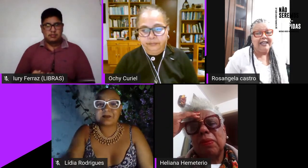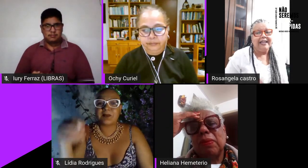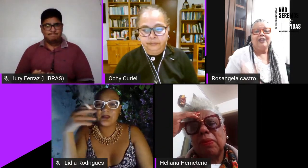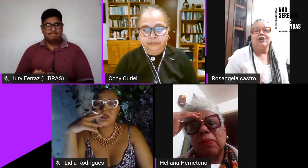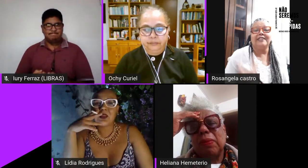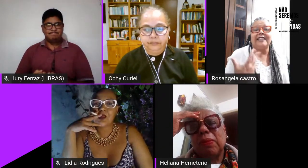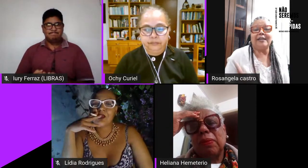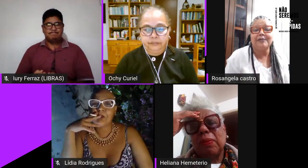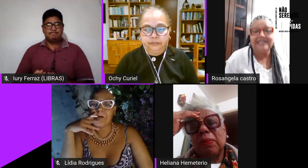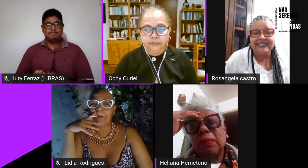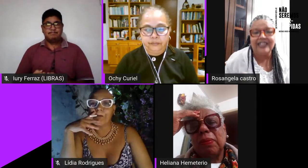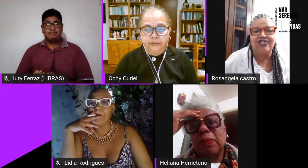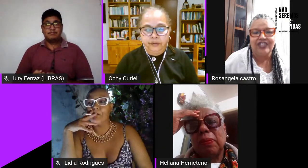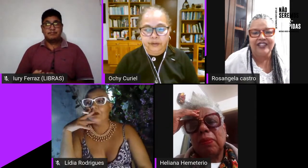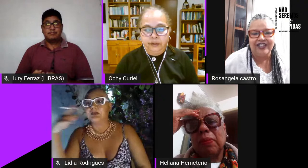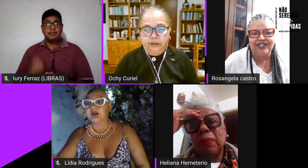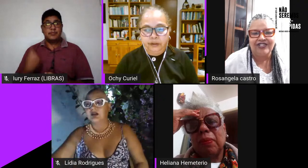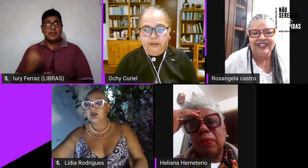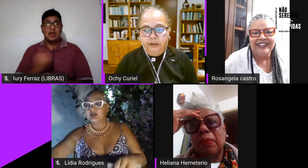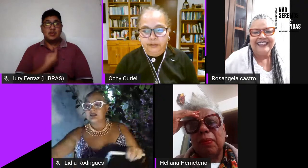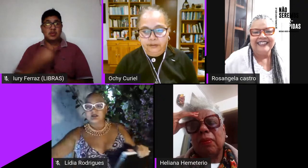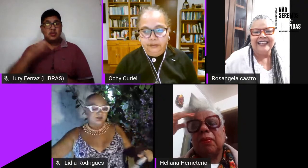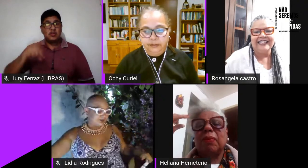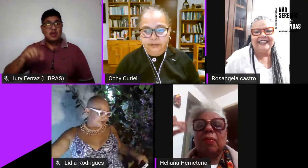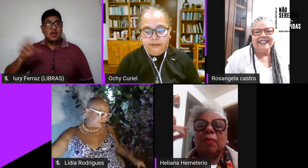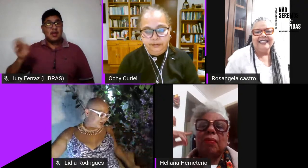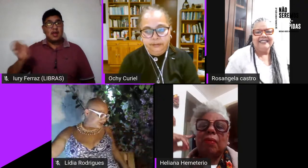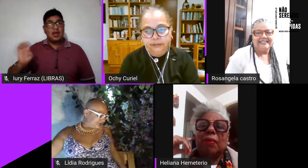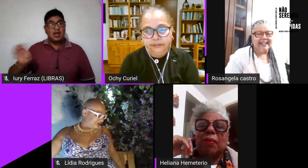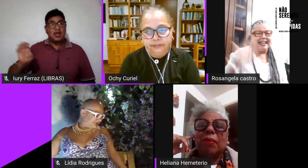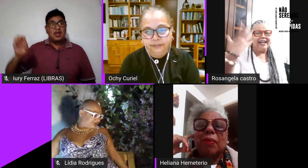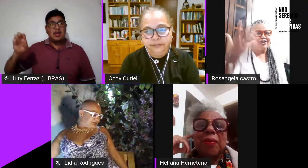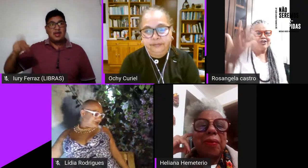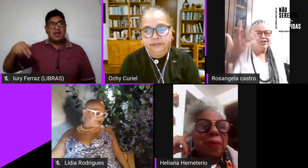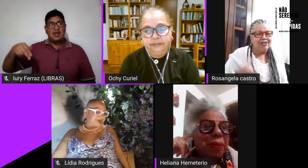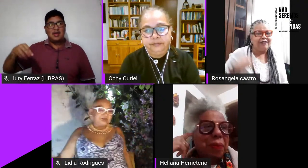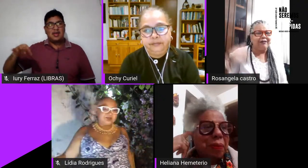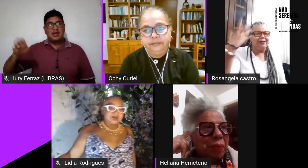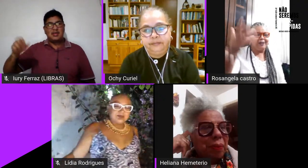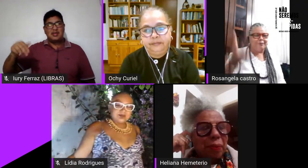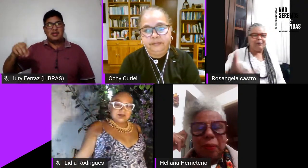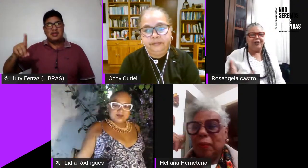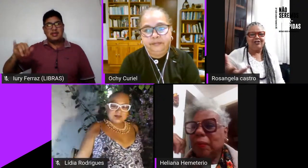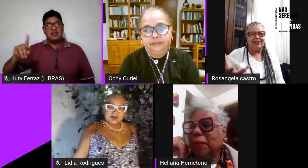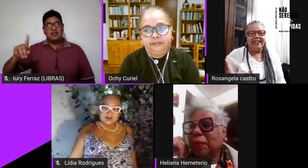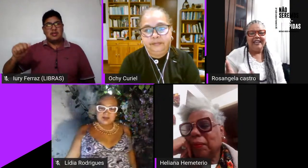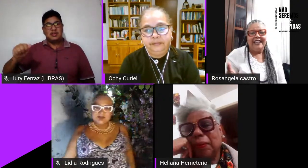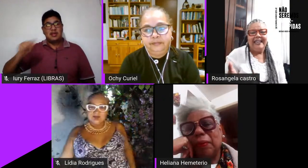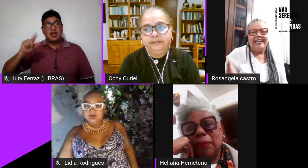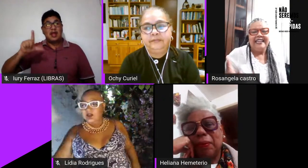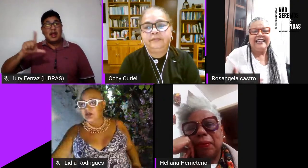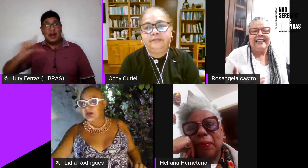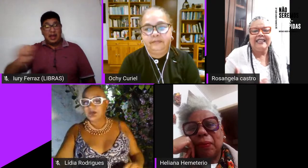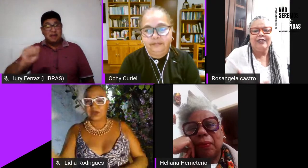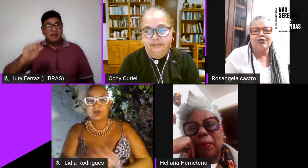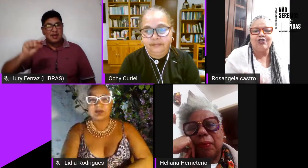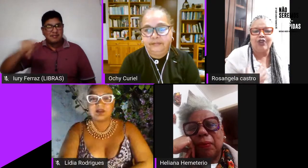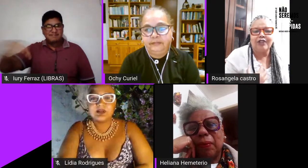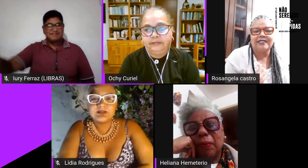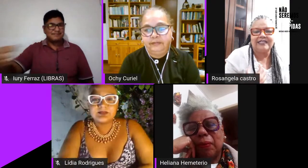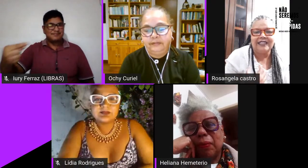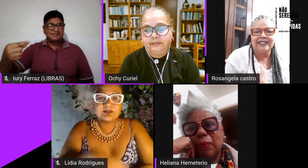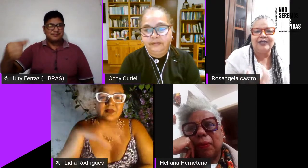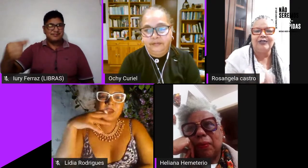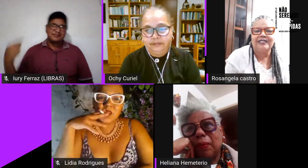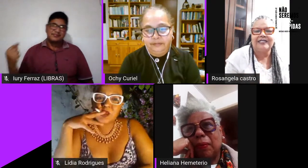nós éramos entendidas né ser lésbica já veio depois e e os